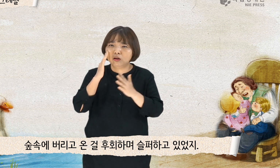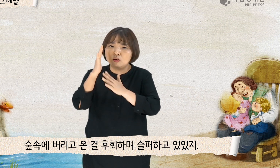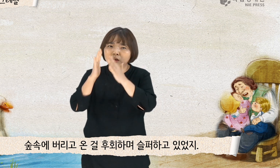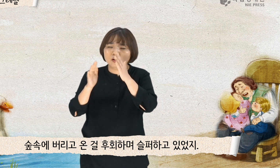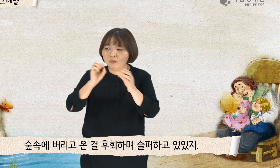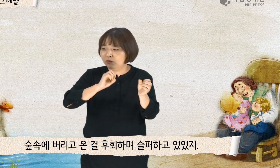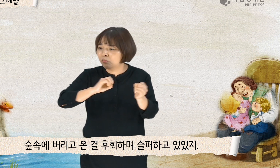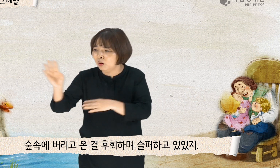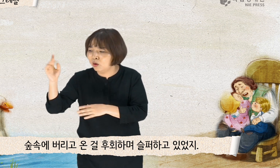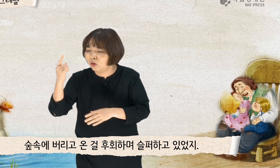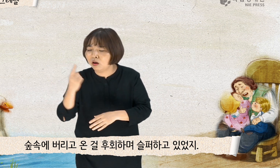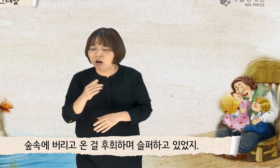있었지.